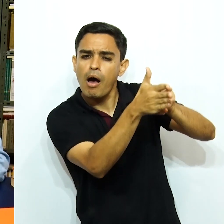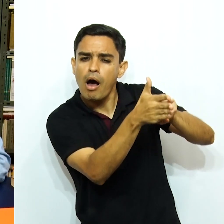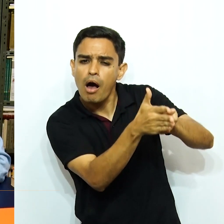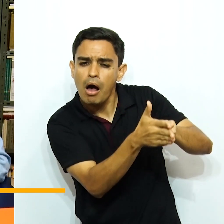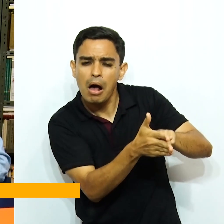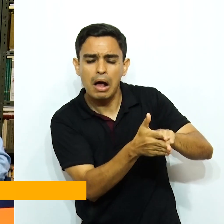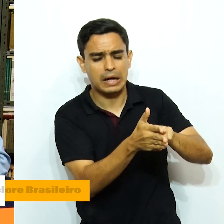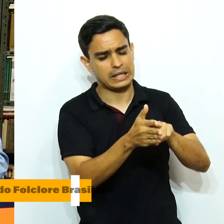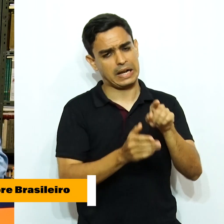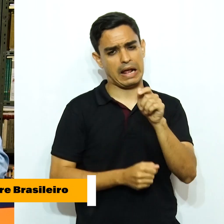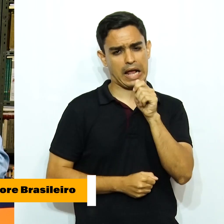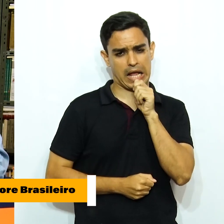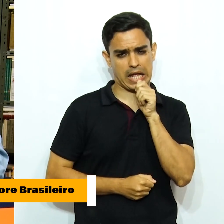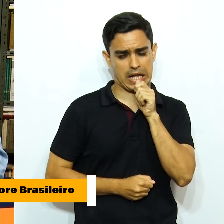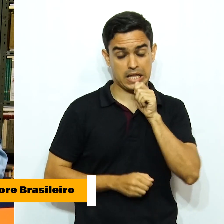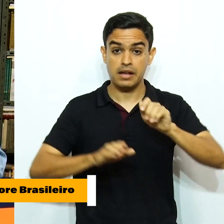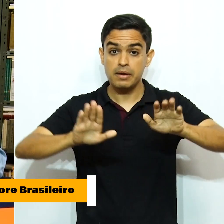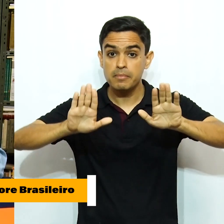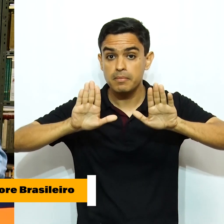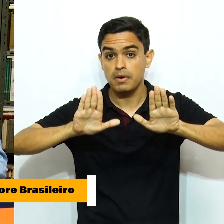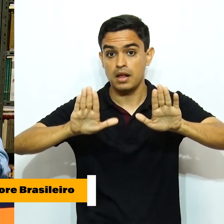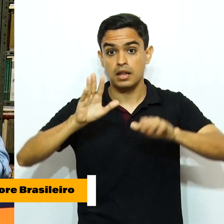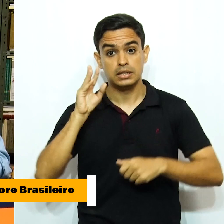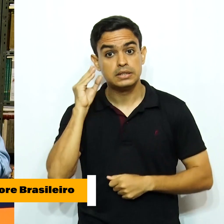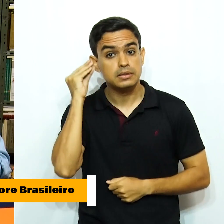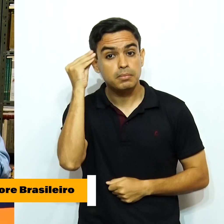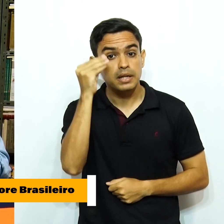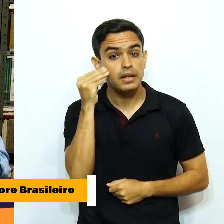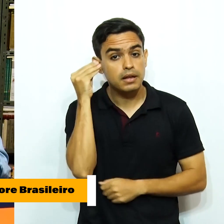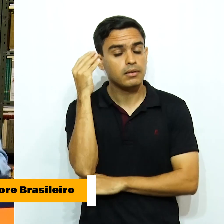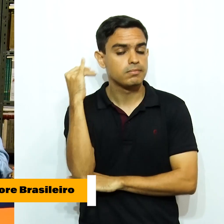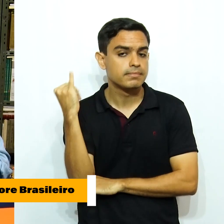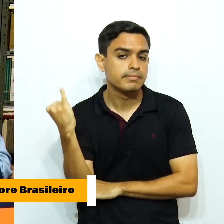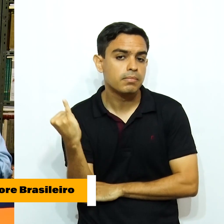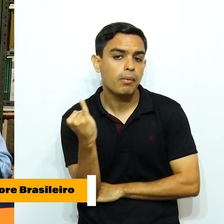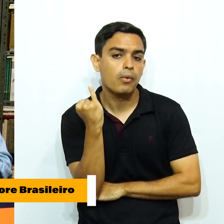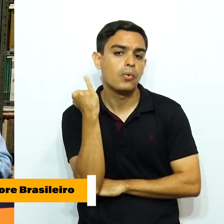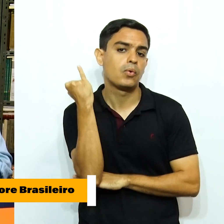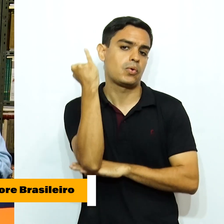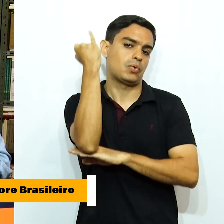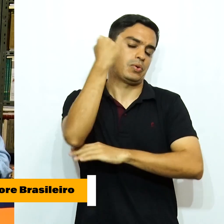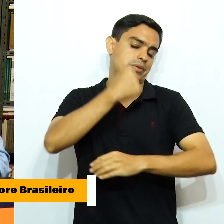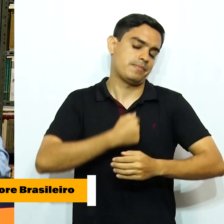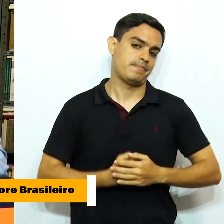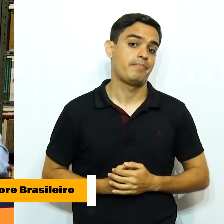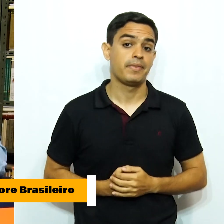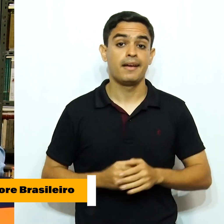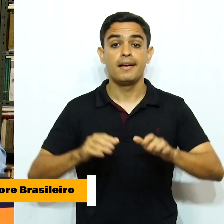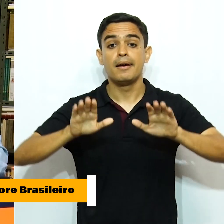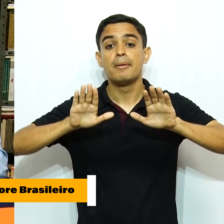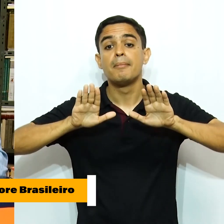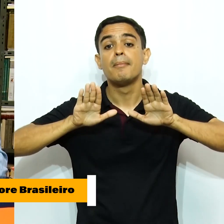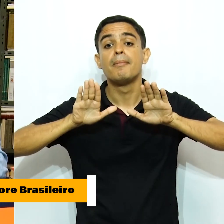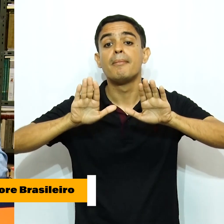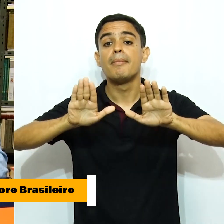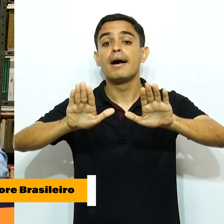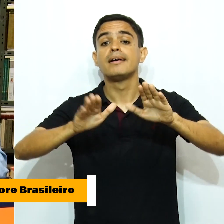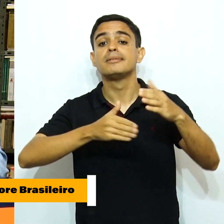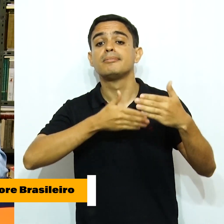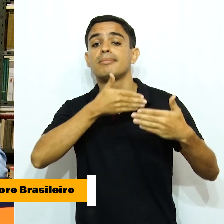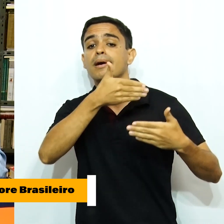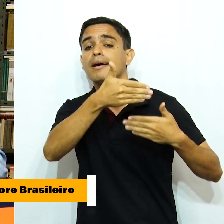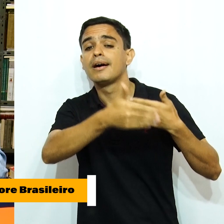a Z. Mas foi uma experiência, eu diria, historicamente importante, mas que acabou